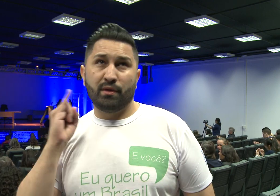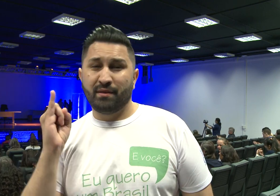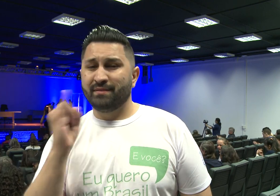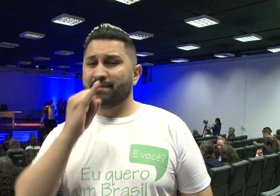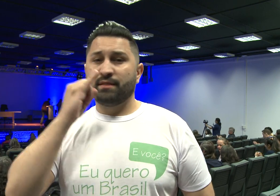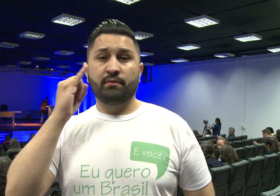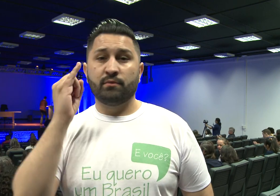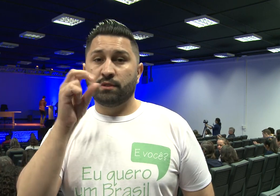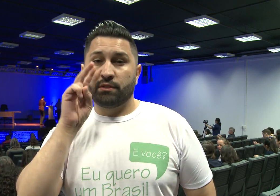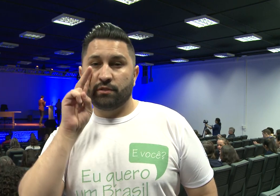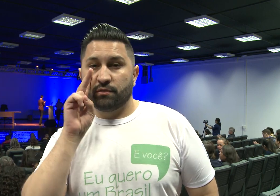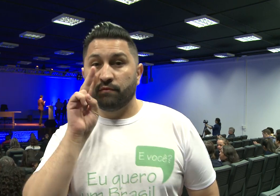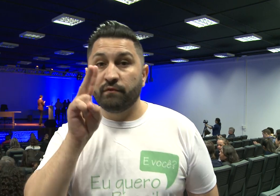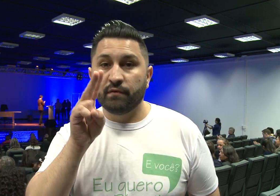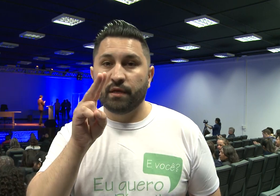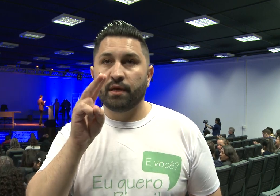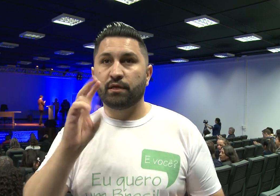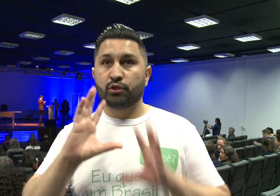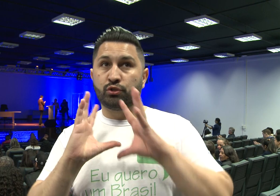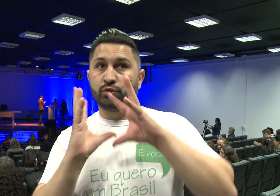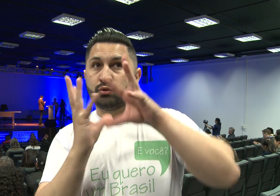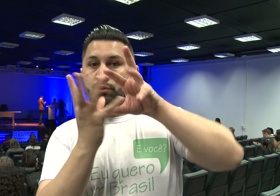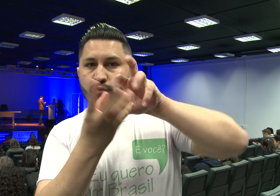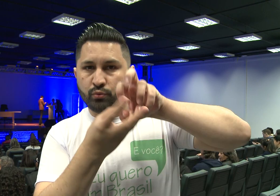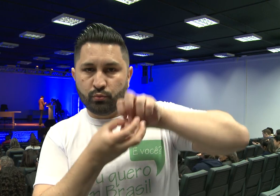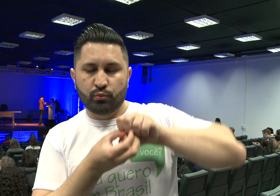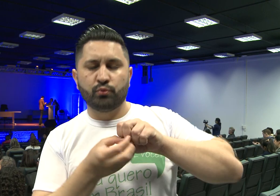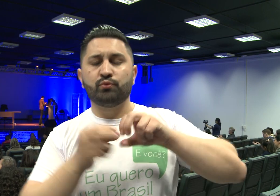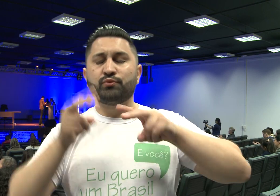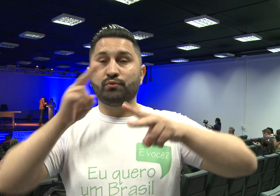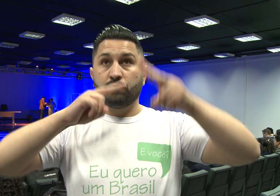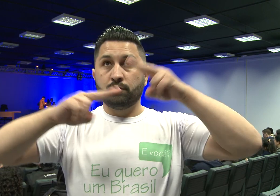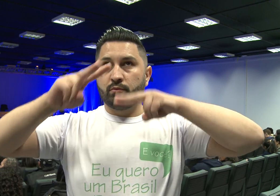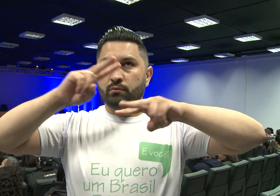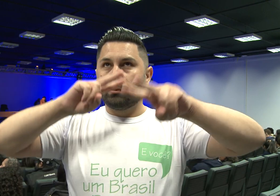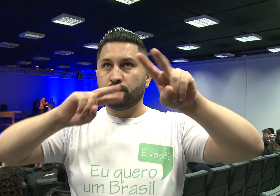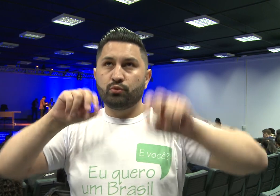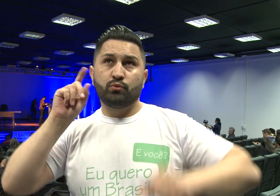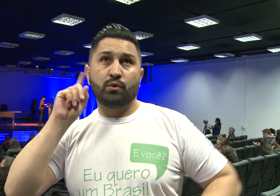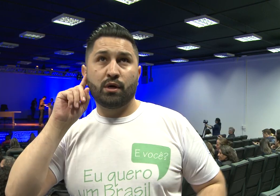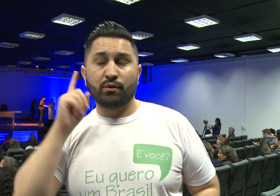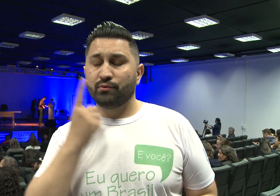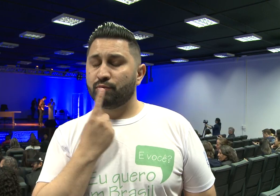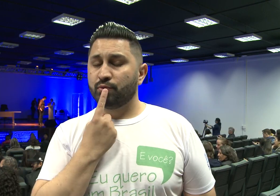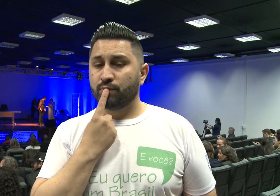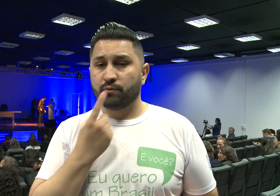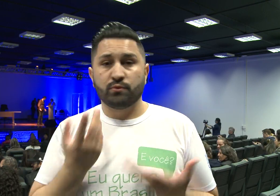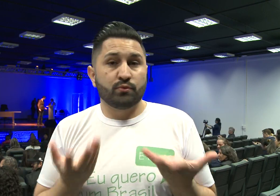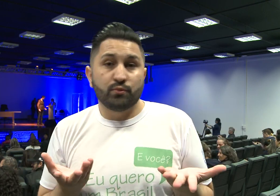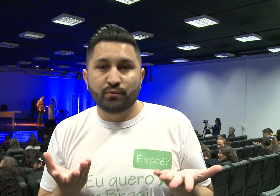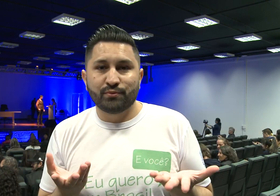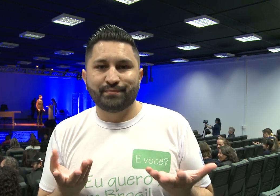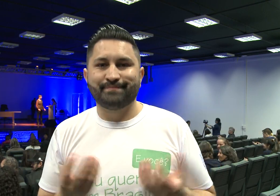Como ponto também bem importante de se observar aí no mundo, é que eles são visuais. O surdo é visual.